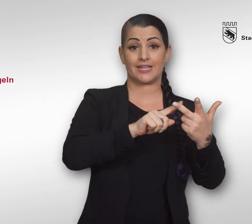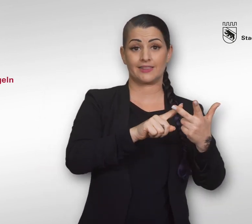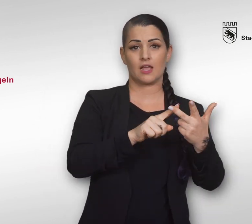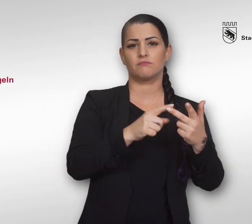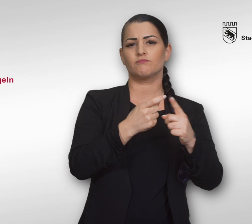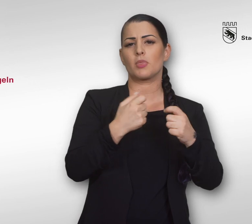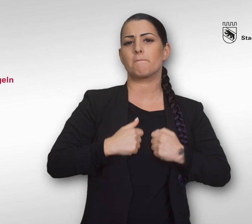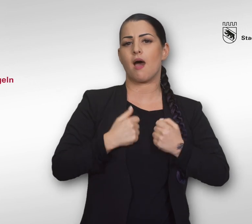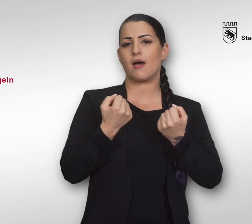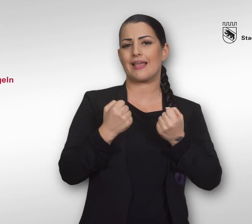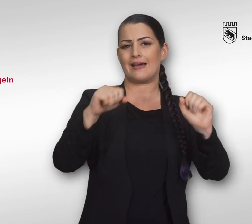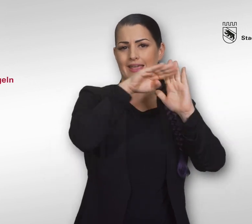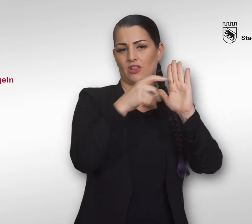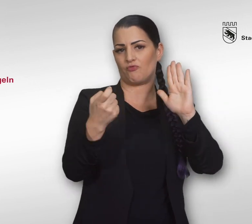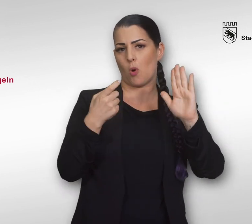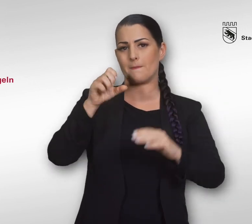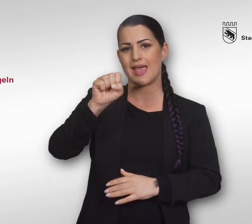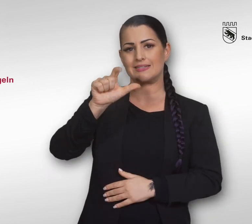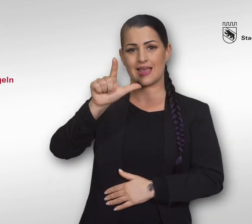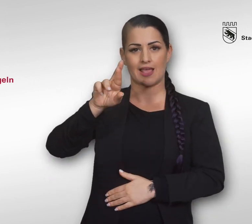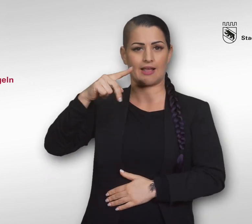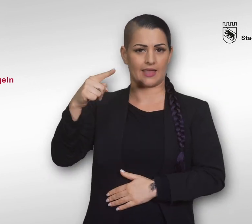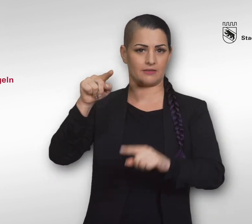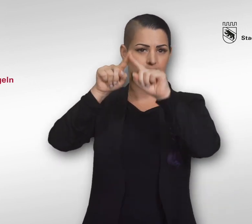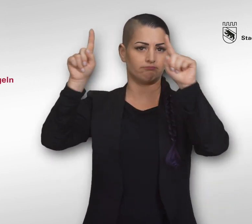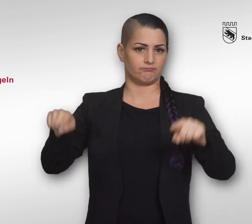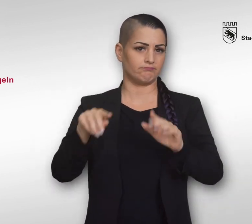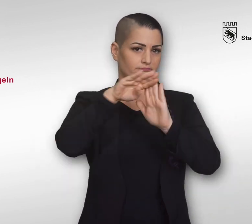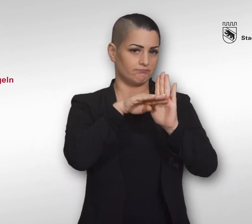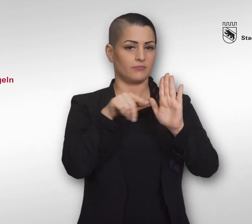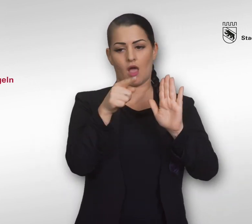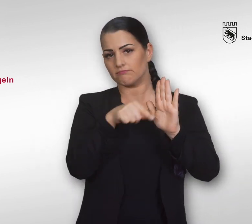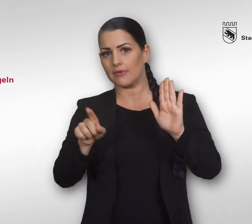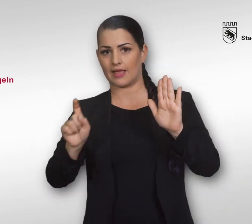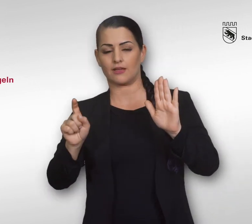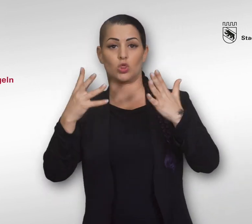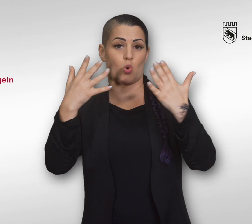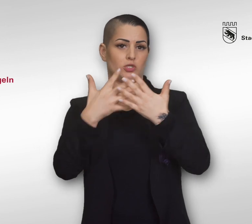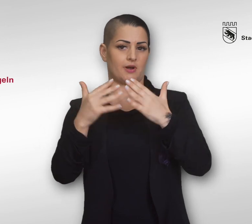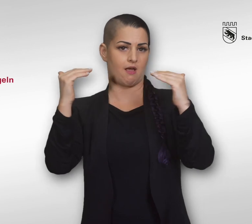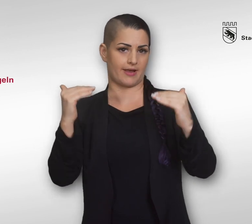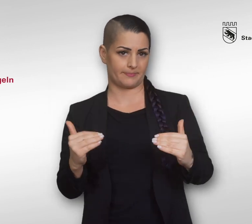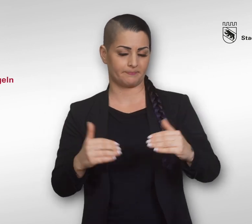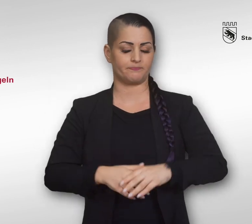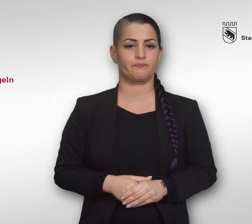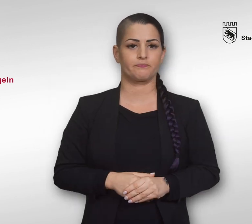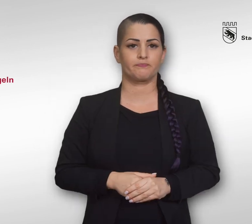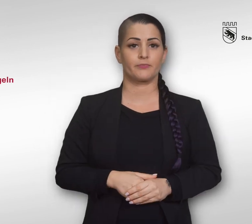Die SLRG-Bade-Regeln, siehe Link. Deutsch, Arabisch, Englisch, Portugiesisch, Serbo